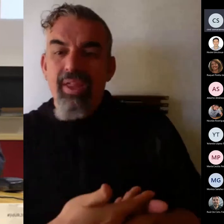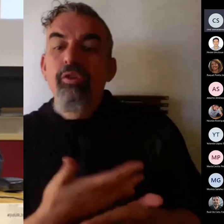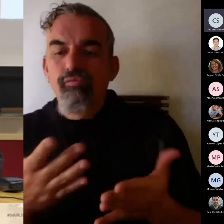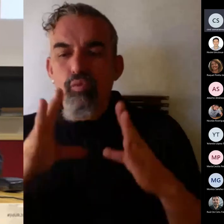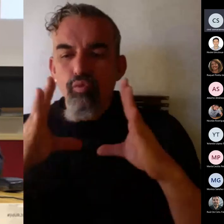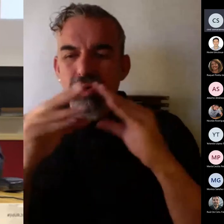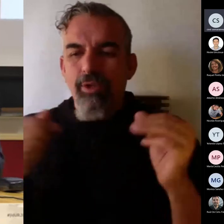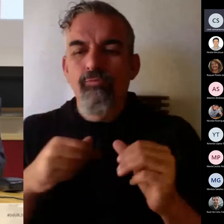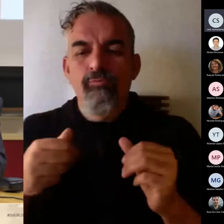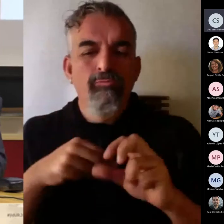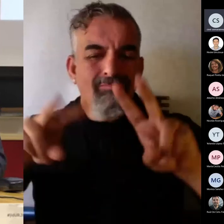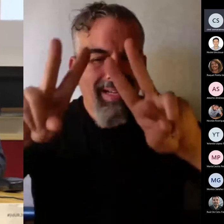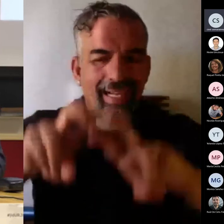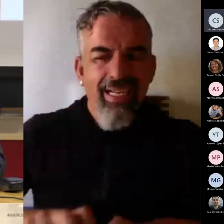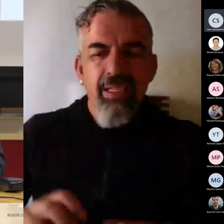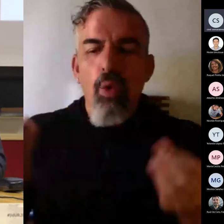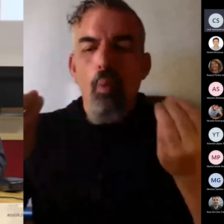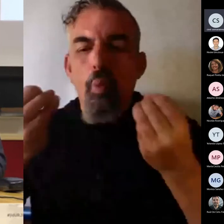de buenas prácticas.